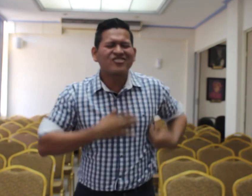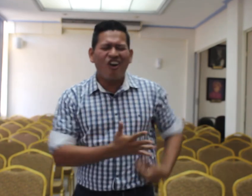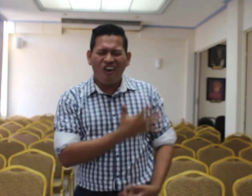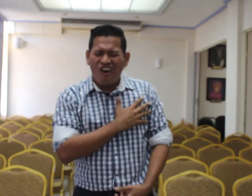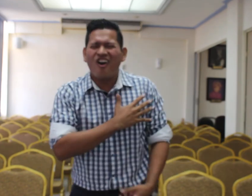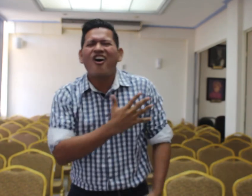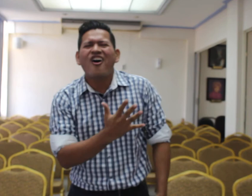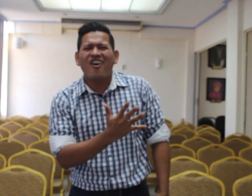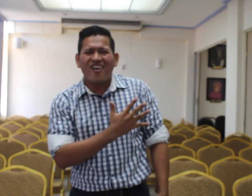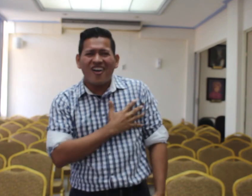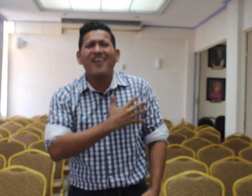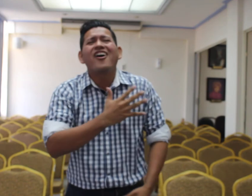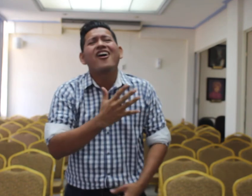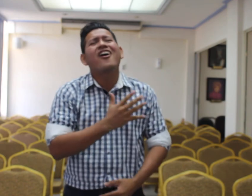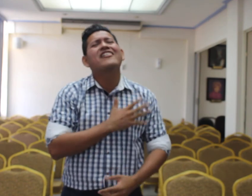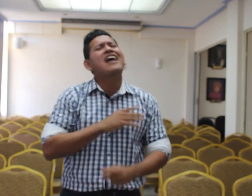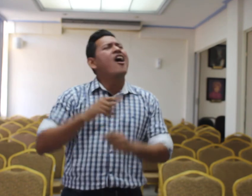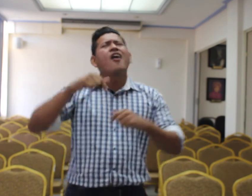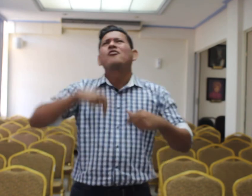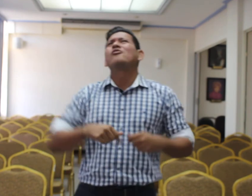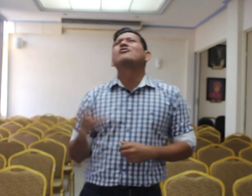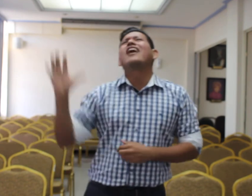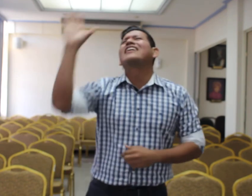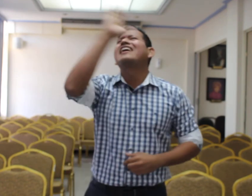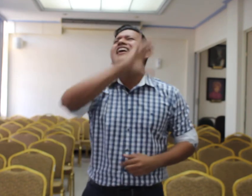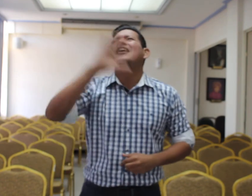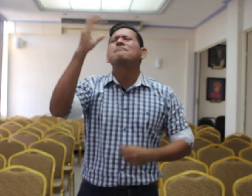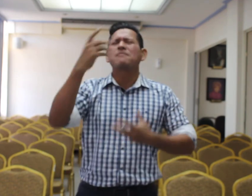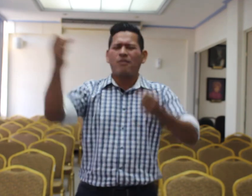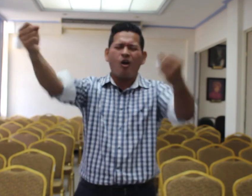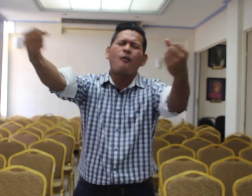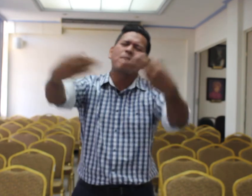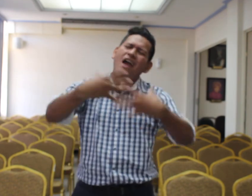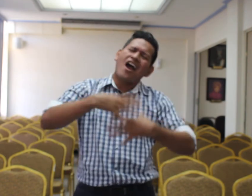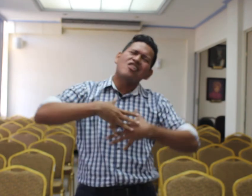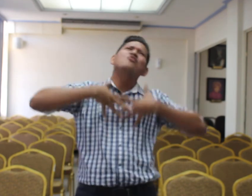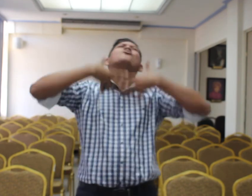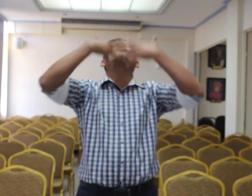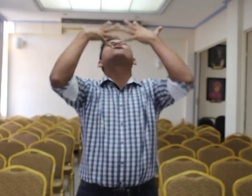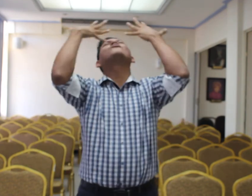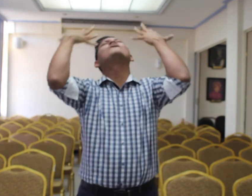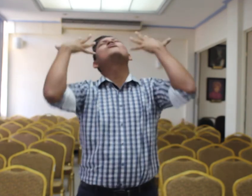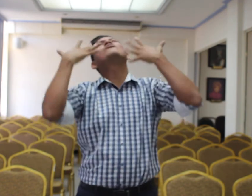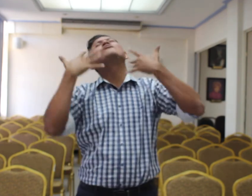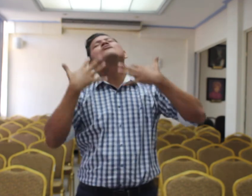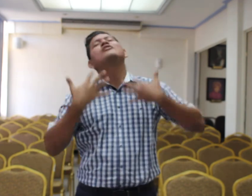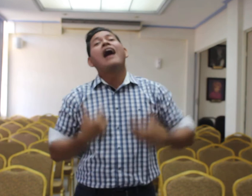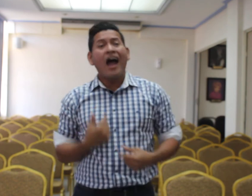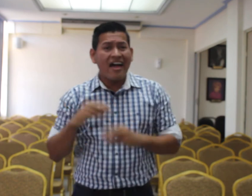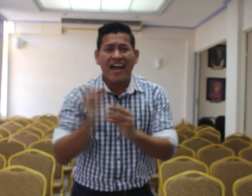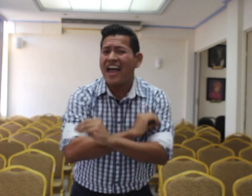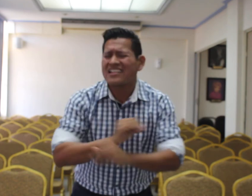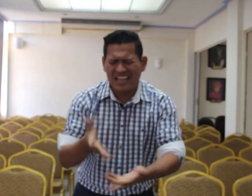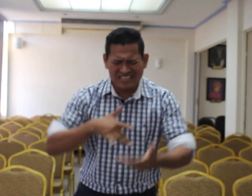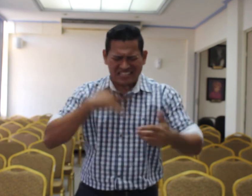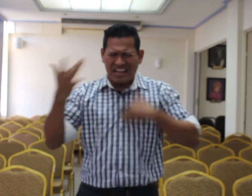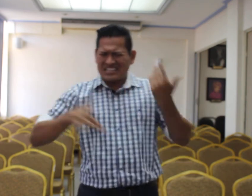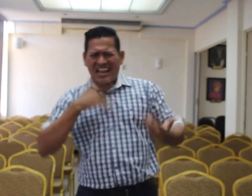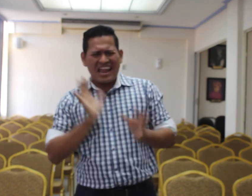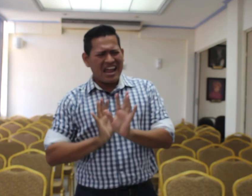Hoy, buscaré mi propia luz. No seas insensible,